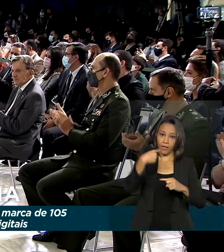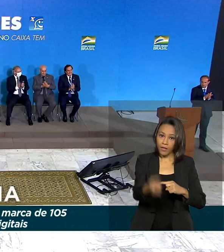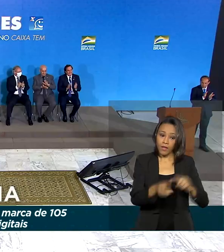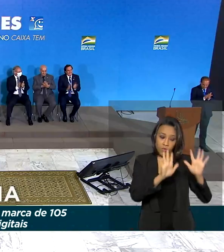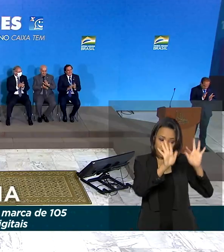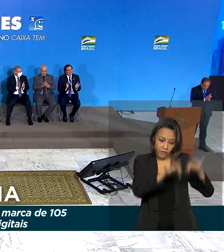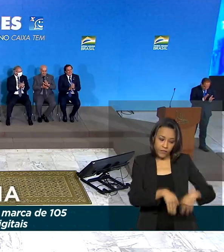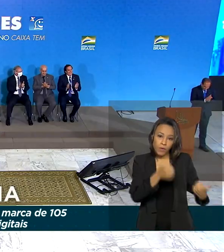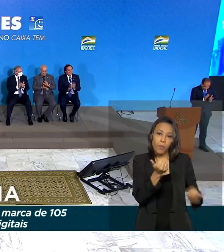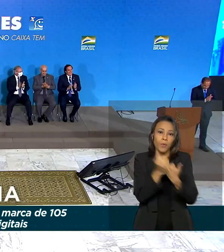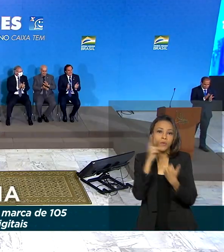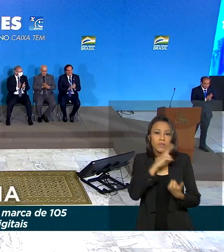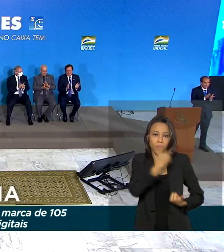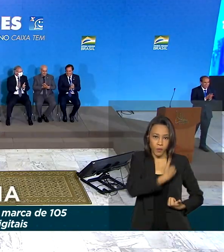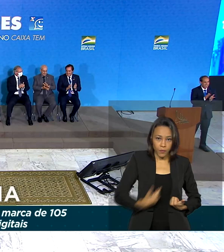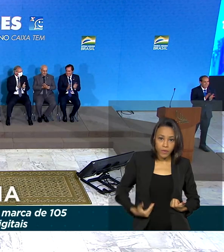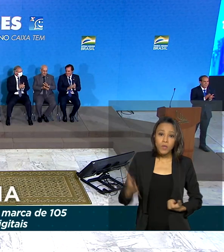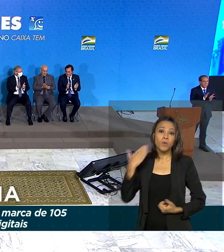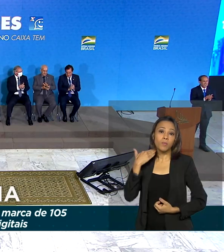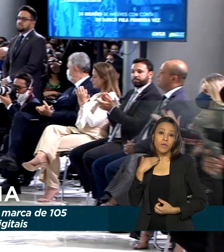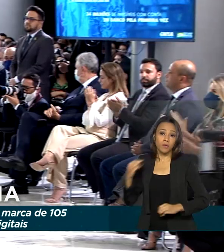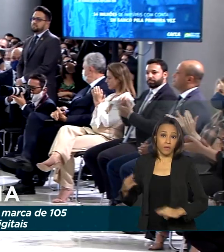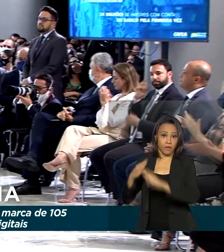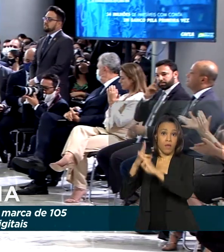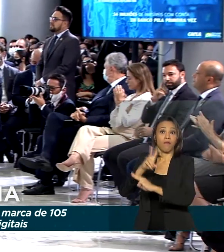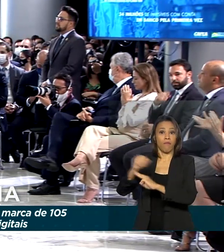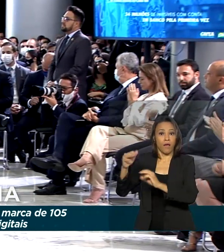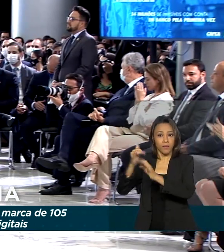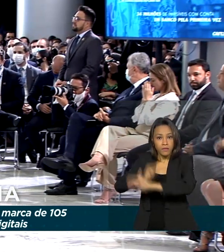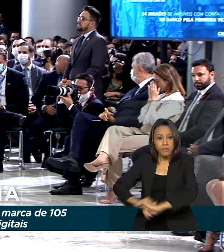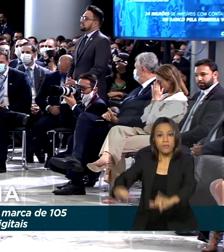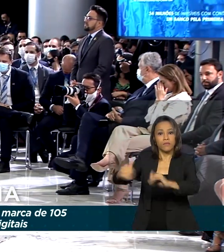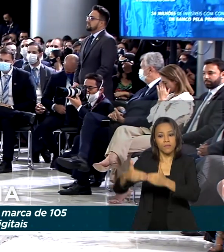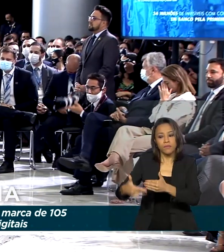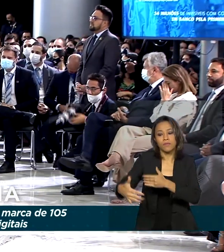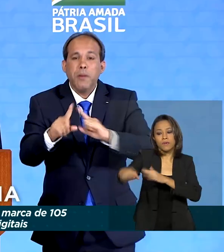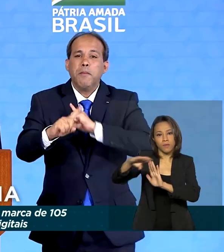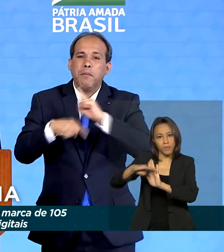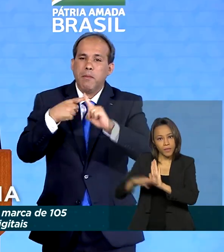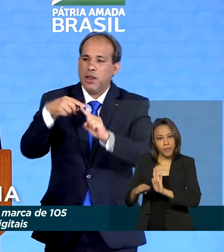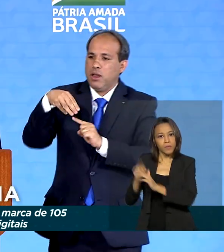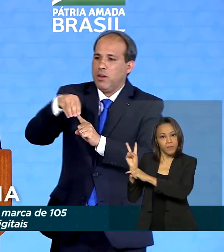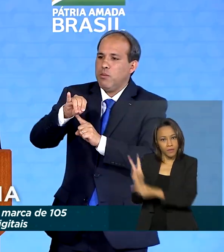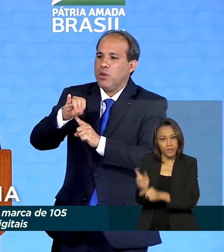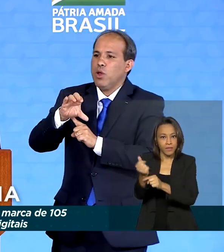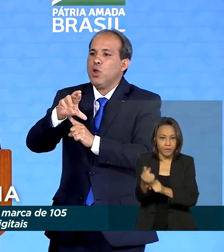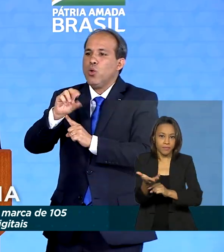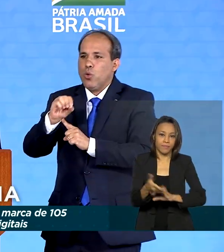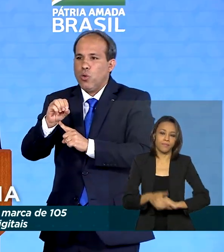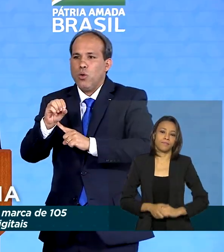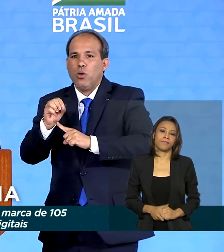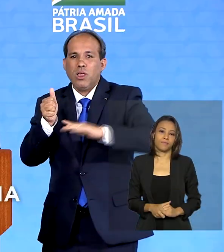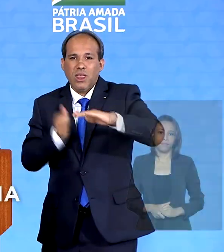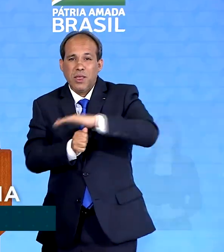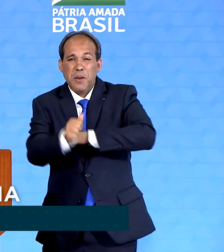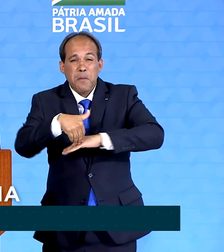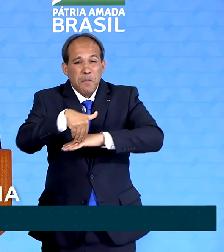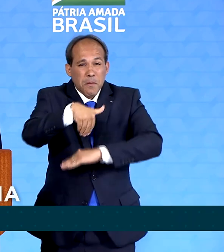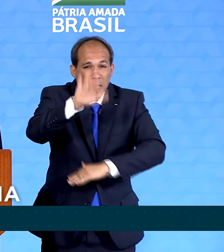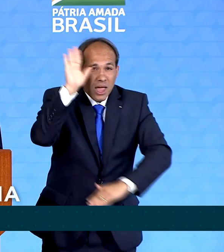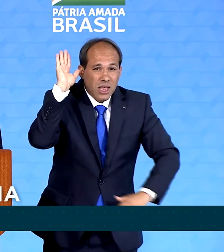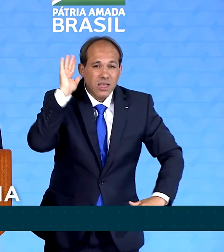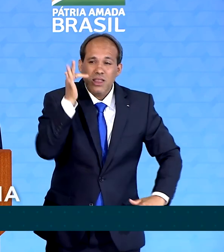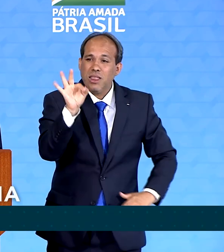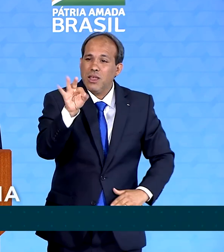emergencial, a Caixa Econômica irá lançar um programa de microcrédito. Mais de 10 milhões